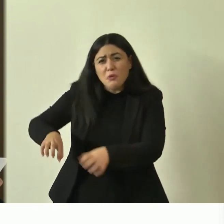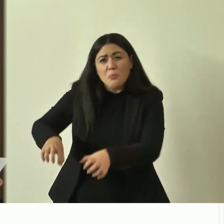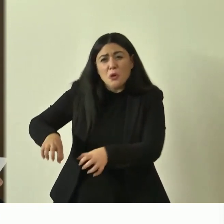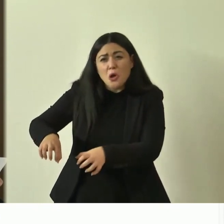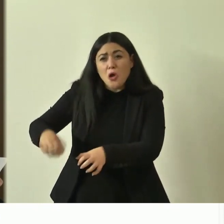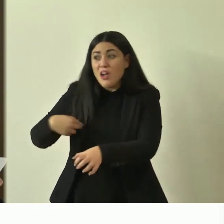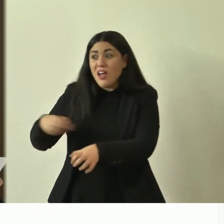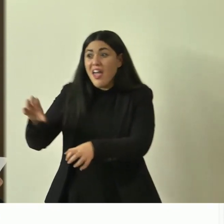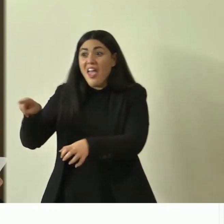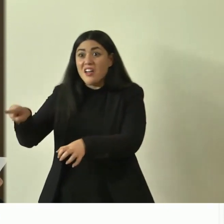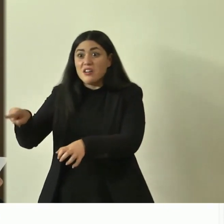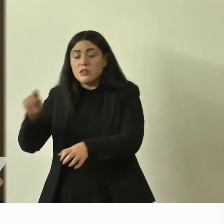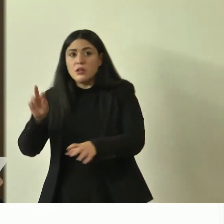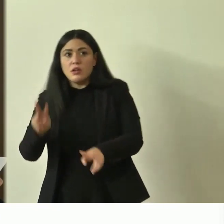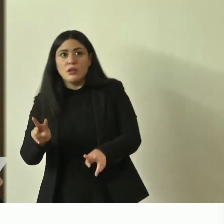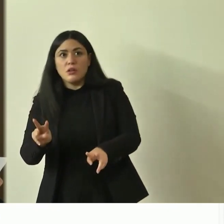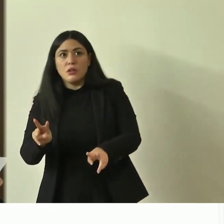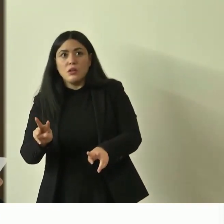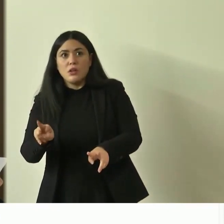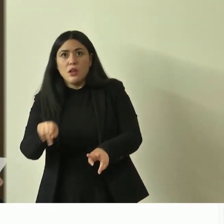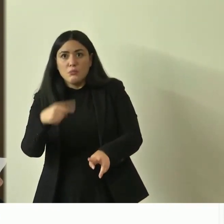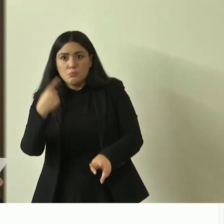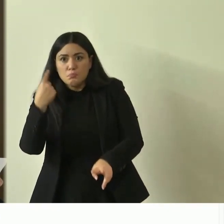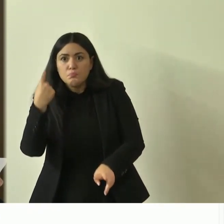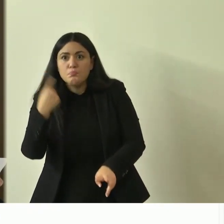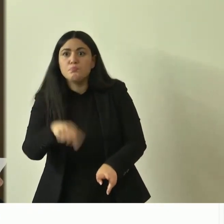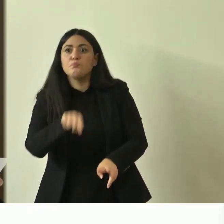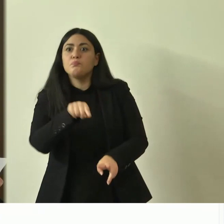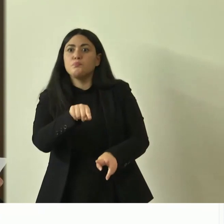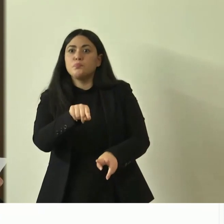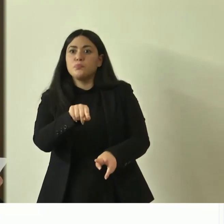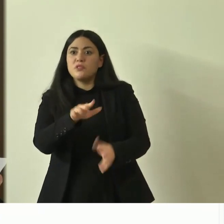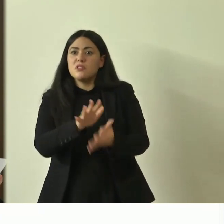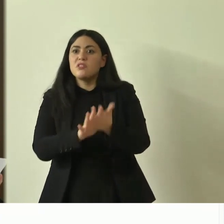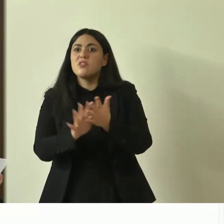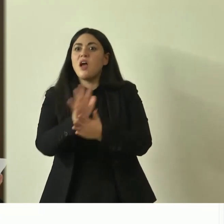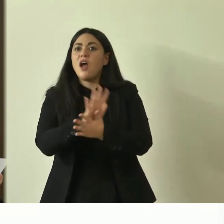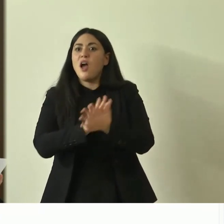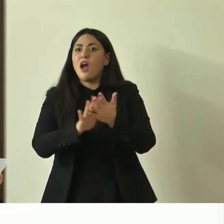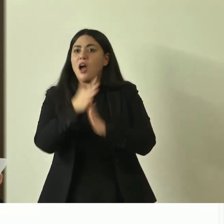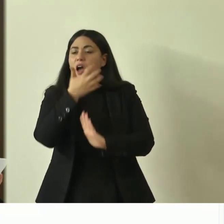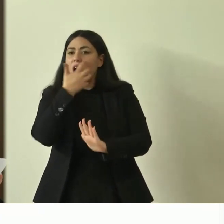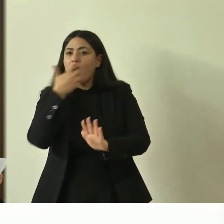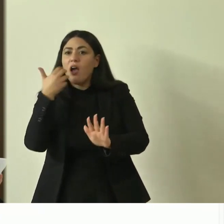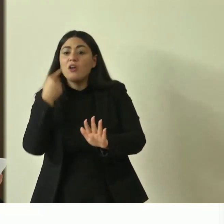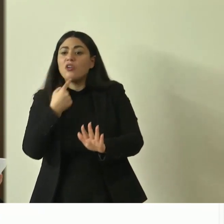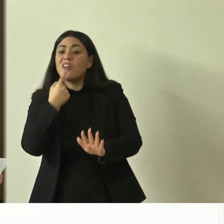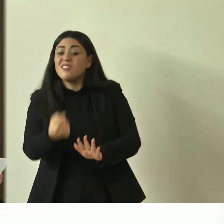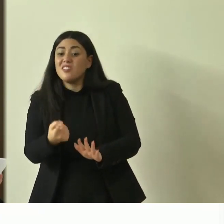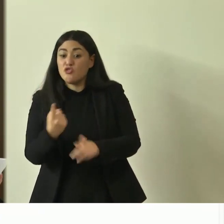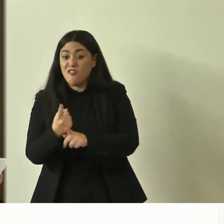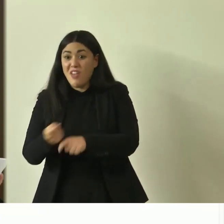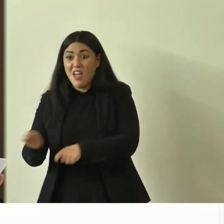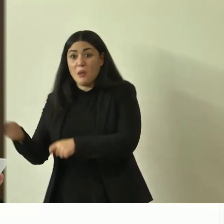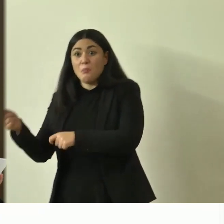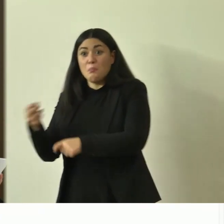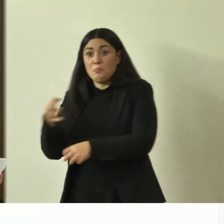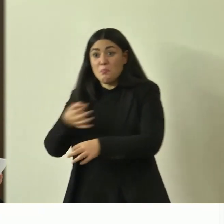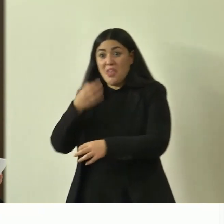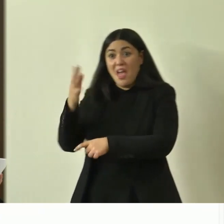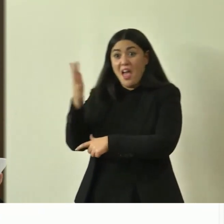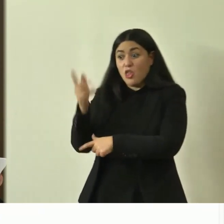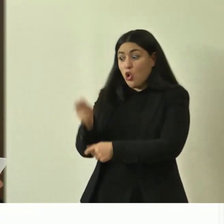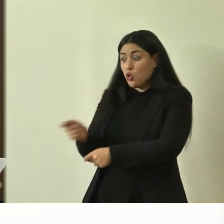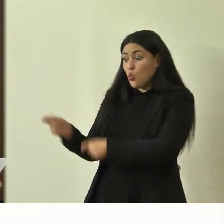lo fissa eccoti il premio del tuo sacro zelo gli dice e rivolgendo il ferro dalla pianta contro l'uomo gli mozza il capo